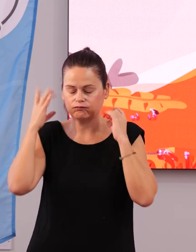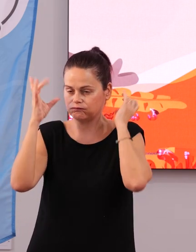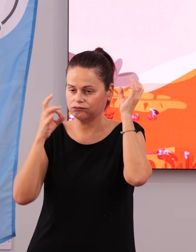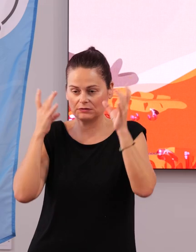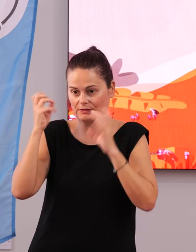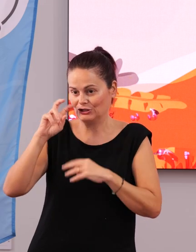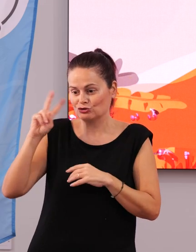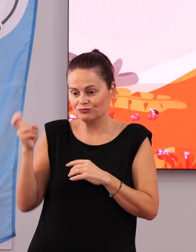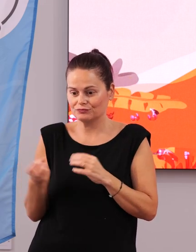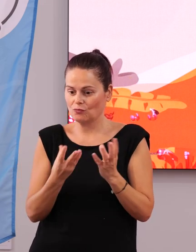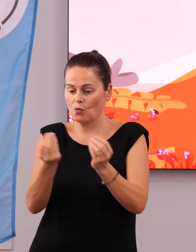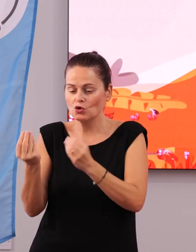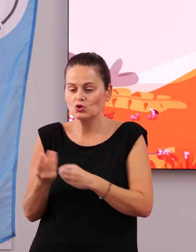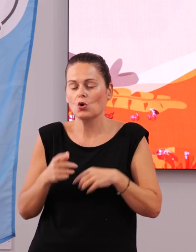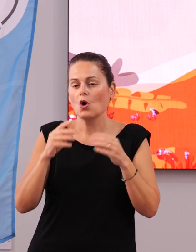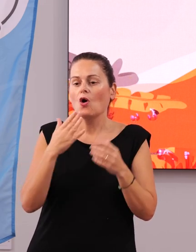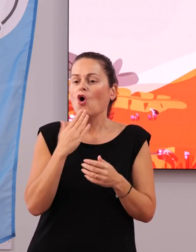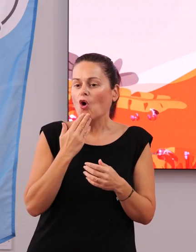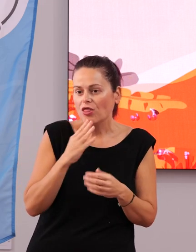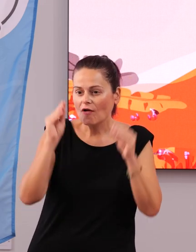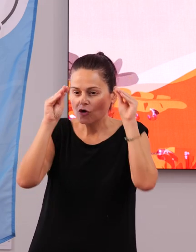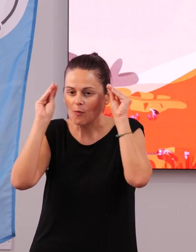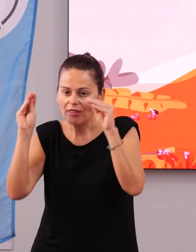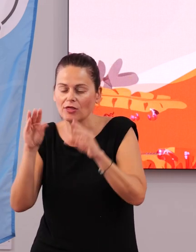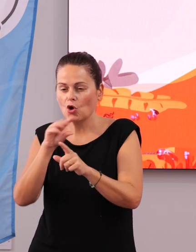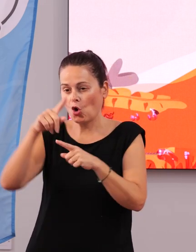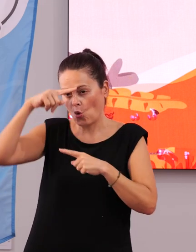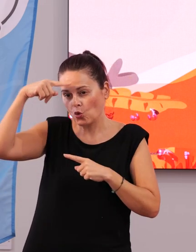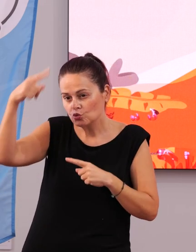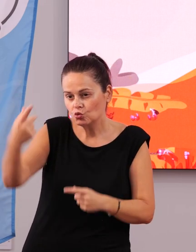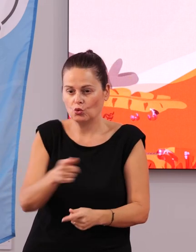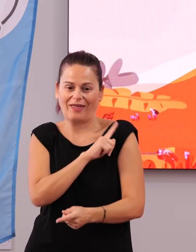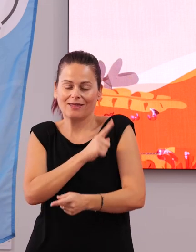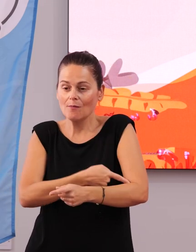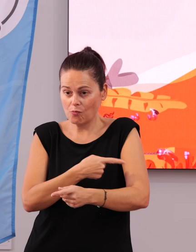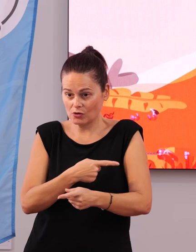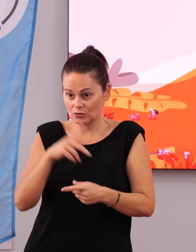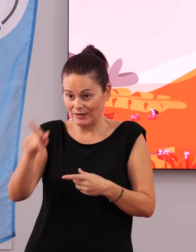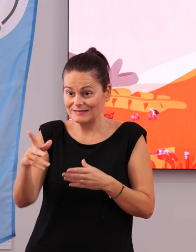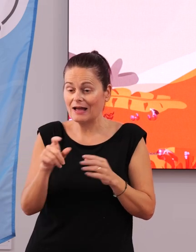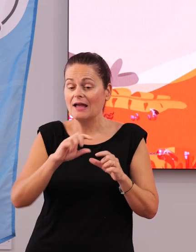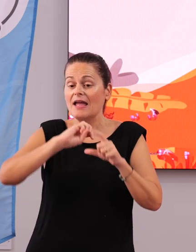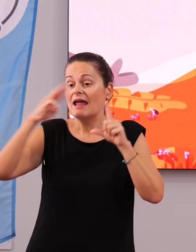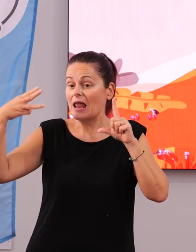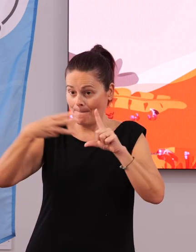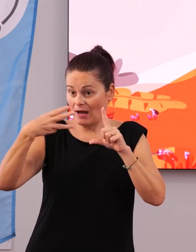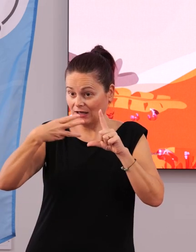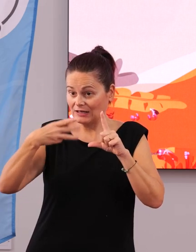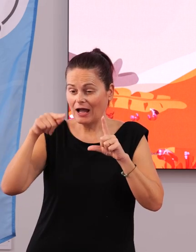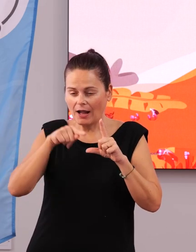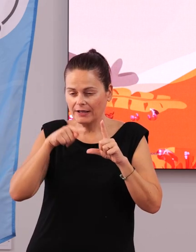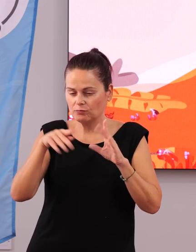que vamos a presentar. Ocio, formación, cultura, deporte. Toda la información la vais a tener en nuestra página web municipal.